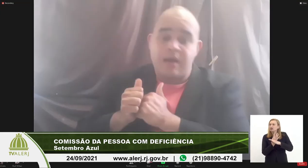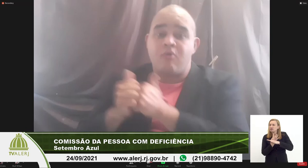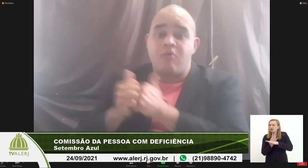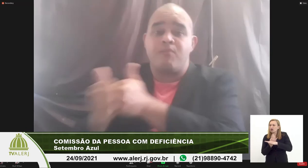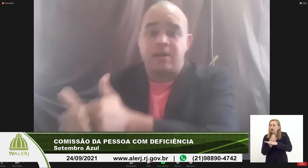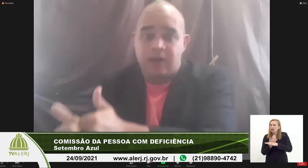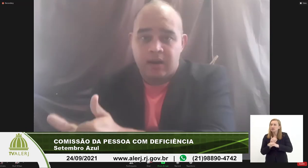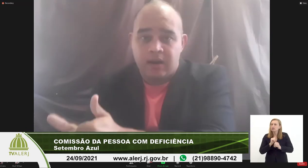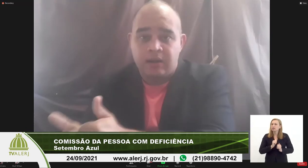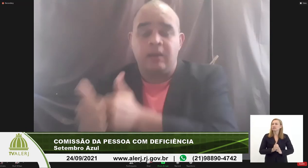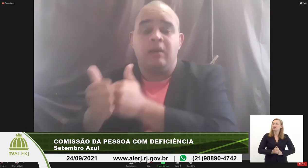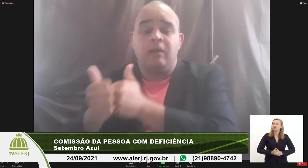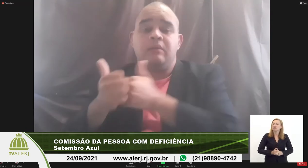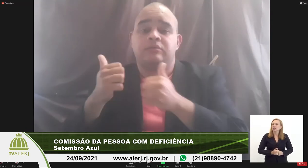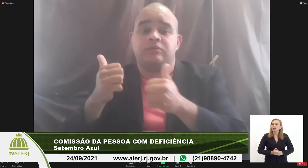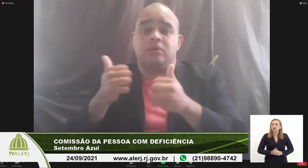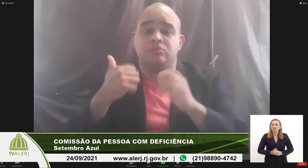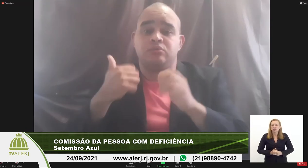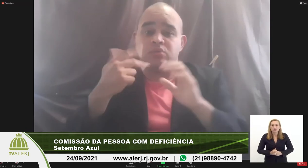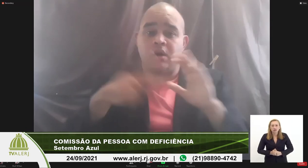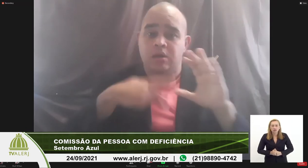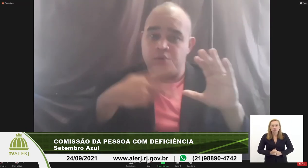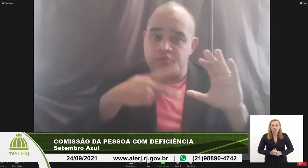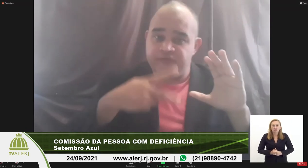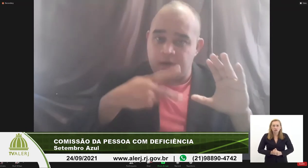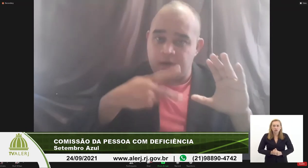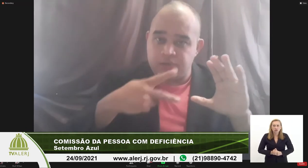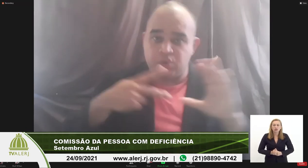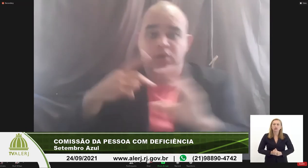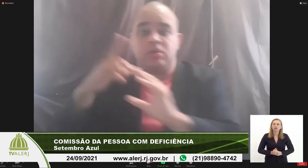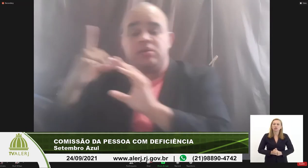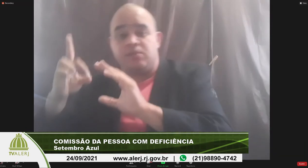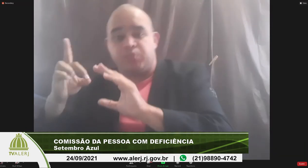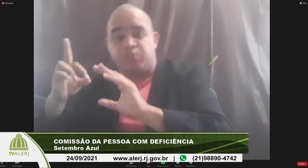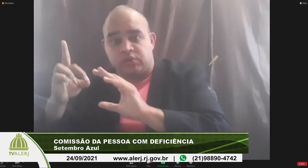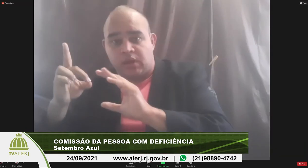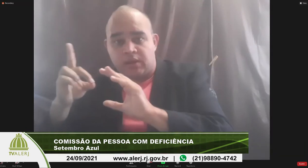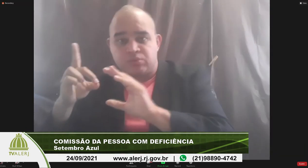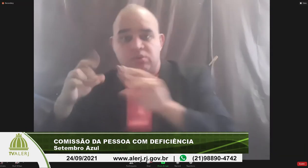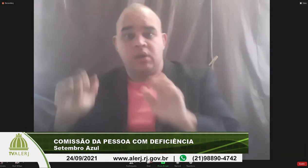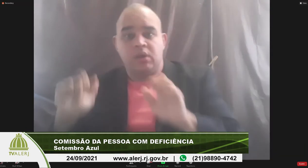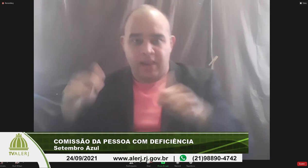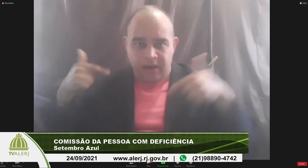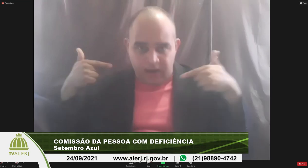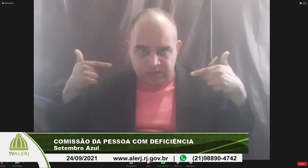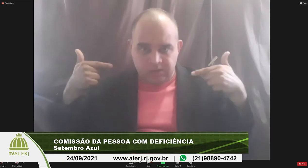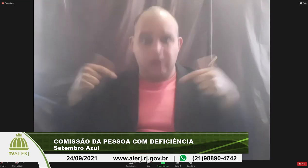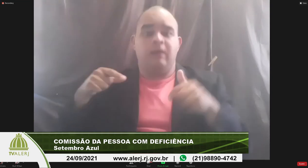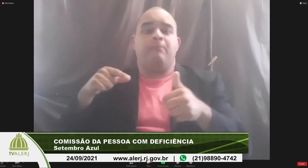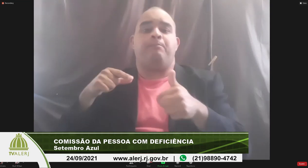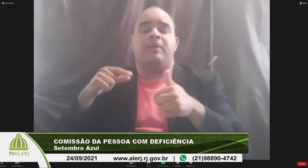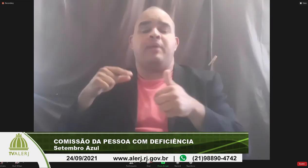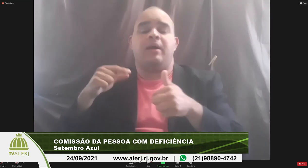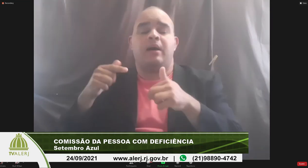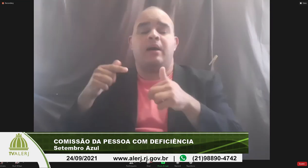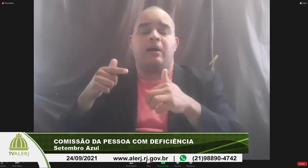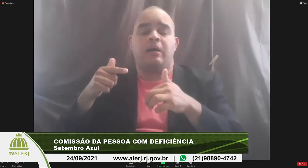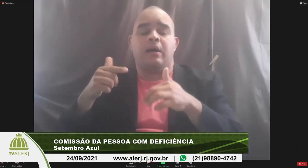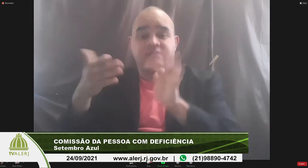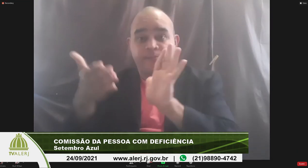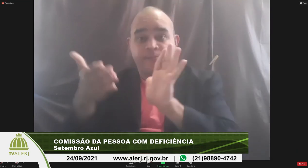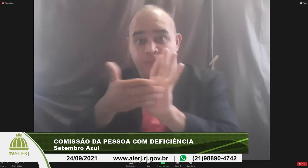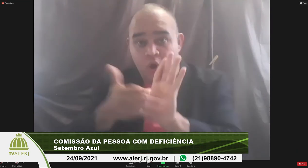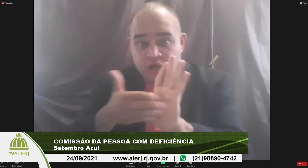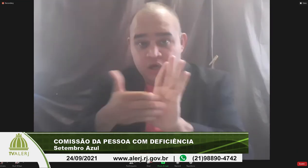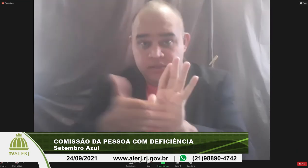acompanhar tanto na Câmara de Vereadores e deputados a LERD para essas